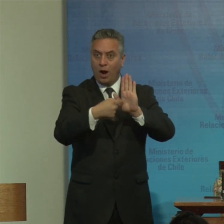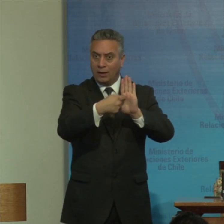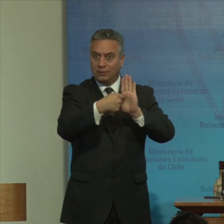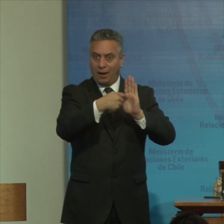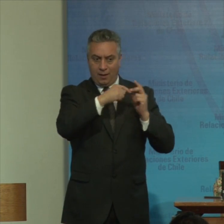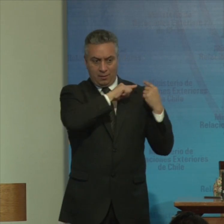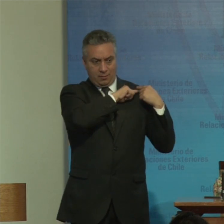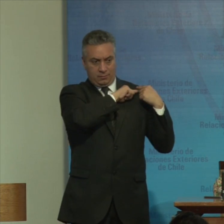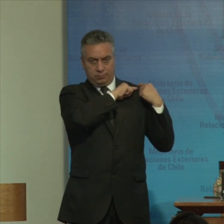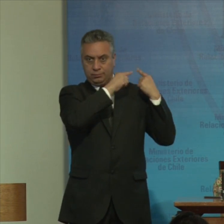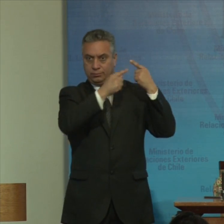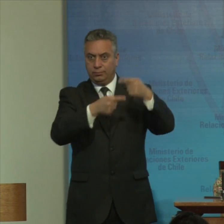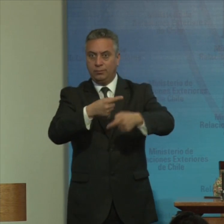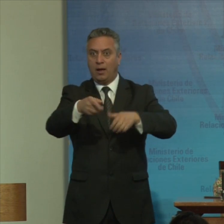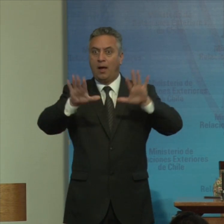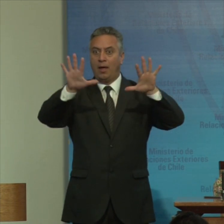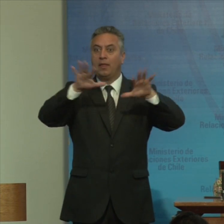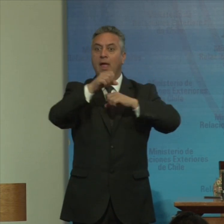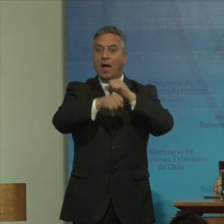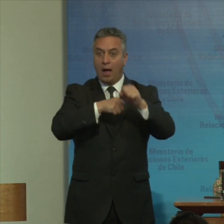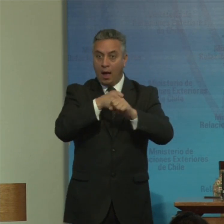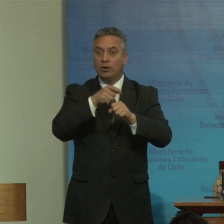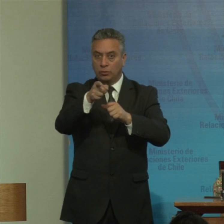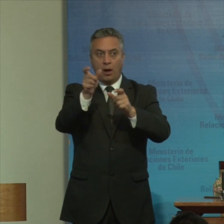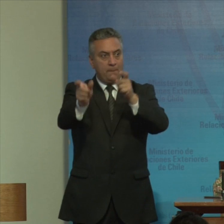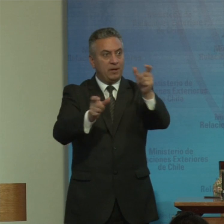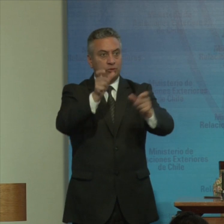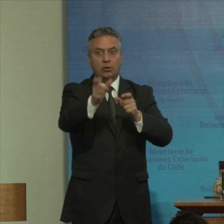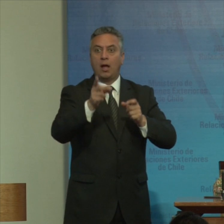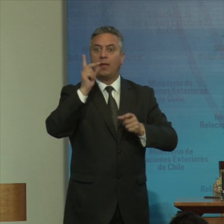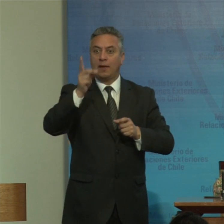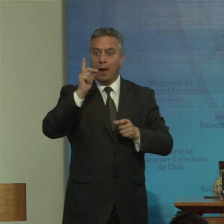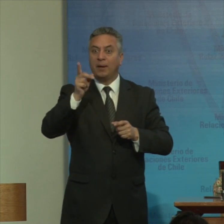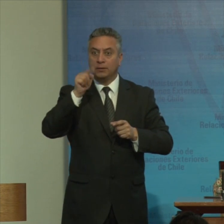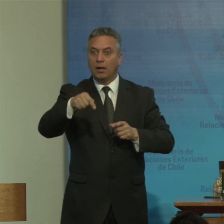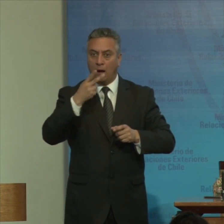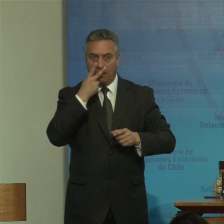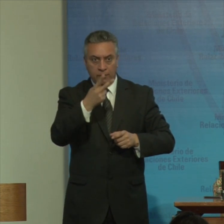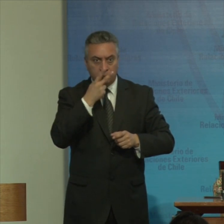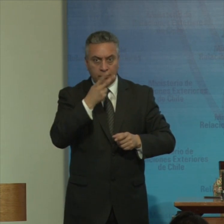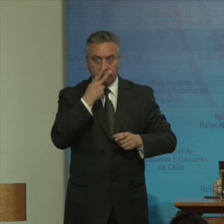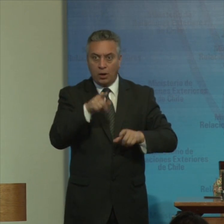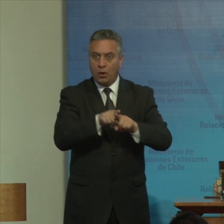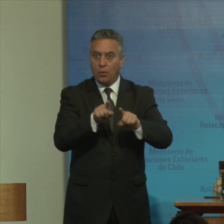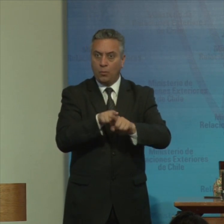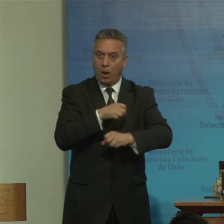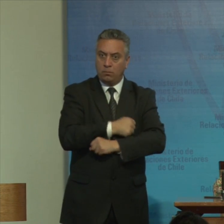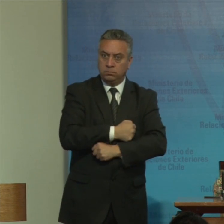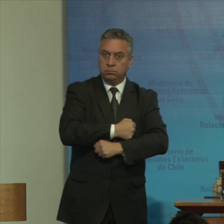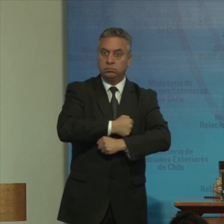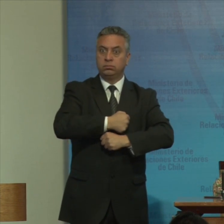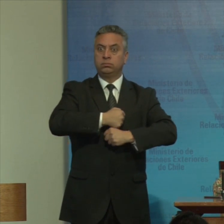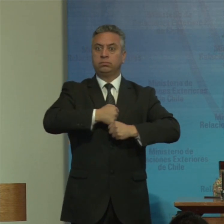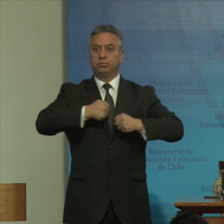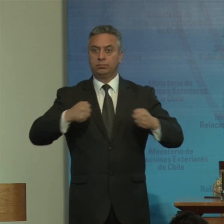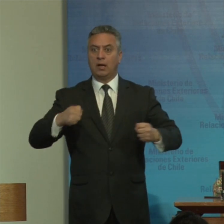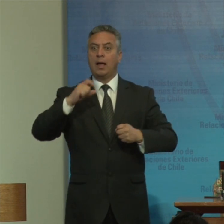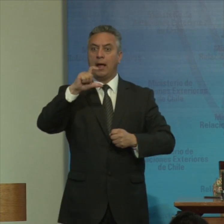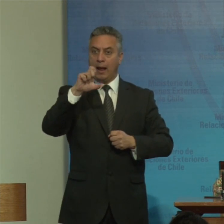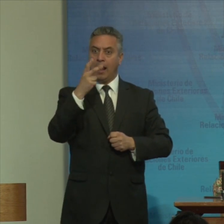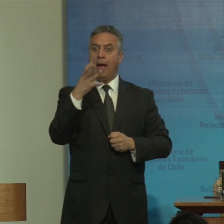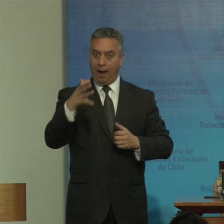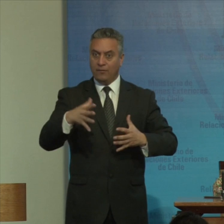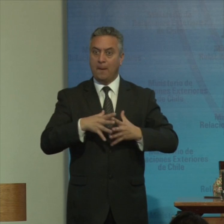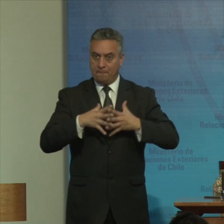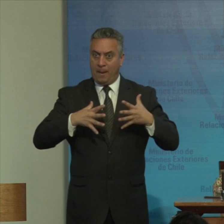de la Convención las personas con discapacidad se han marcado cada vez más fuerte como actores claves en procesos globales de